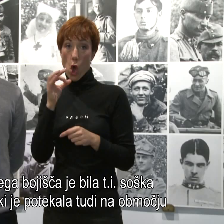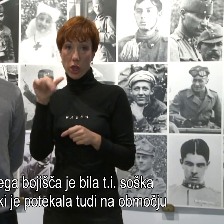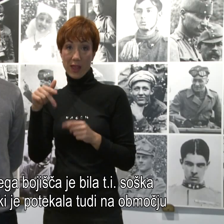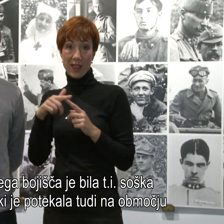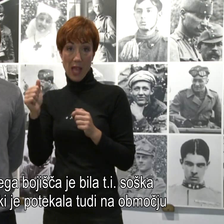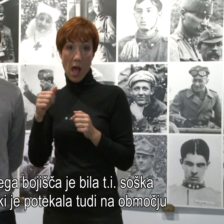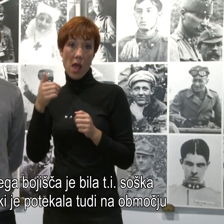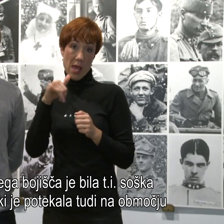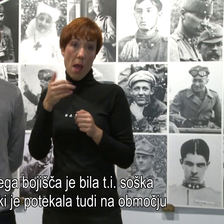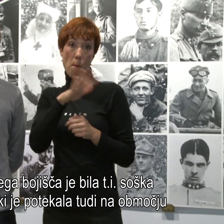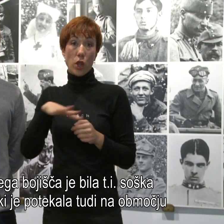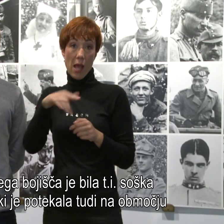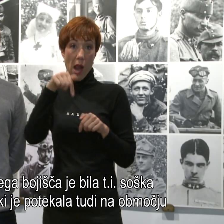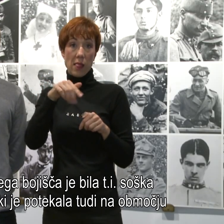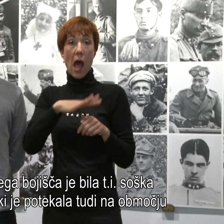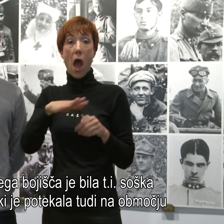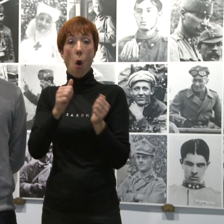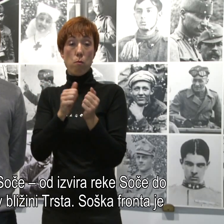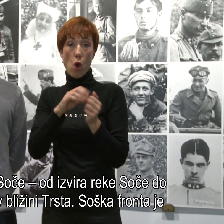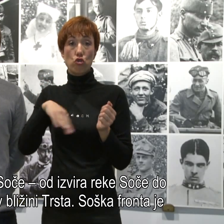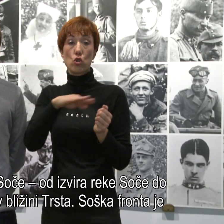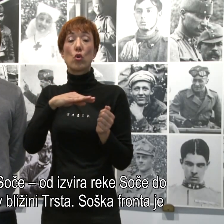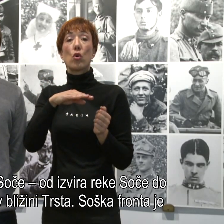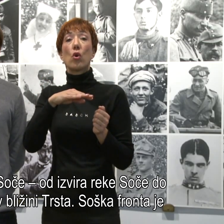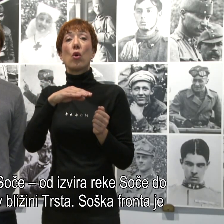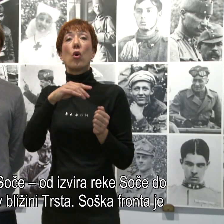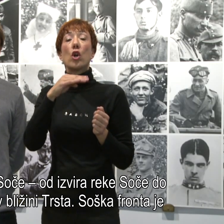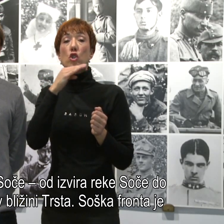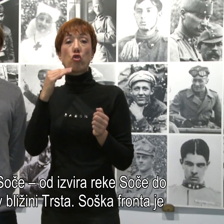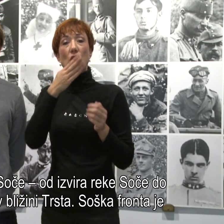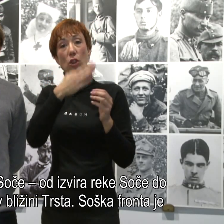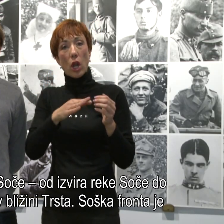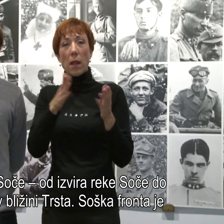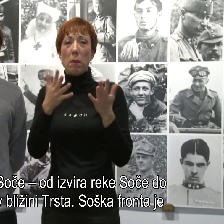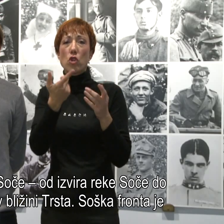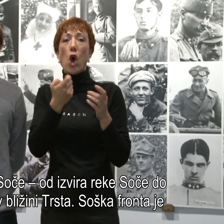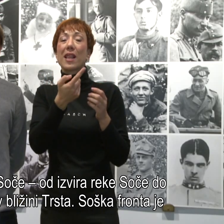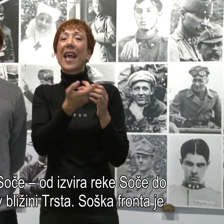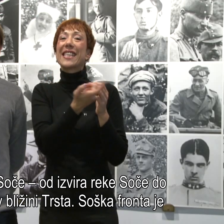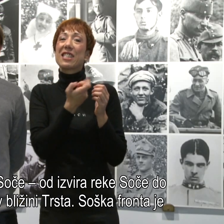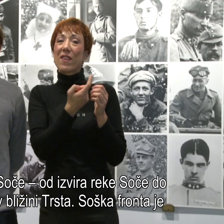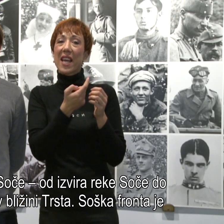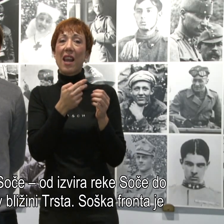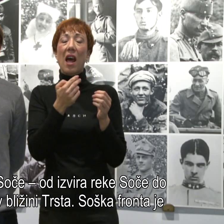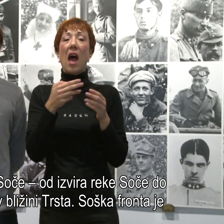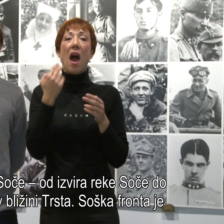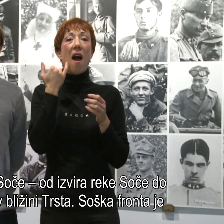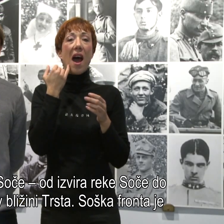Soške doline od približno izvera reke Soče do morja v bližini Trsta.